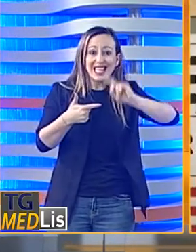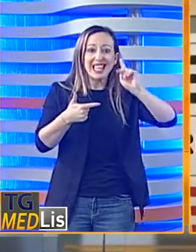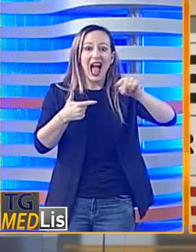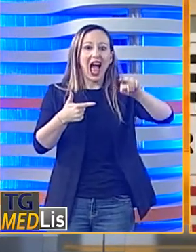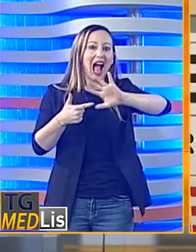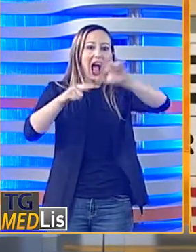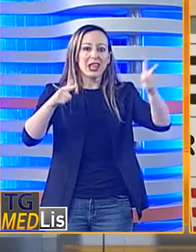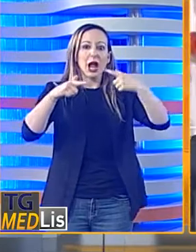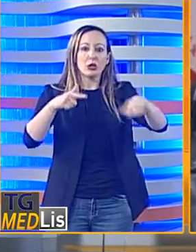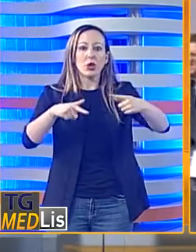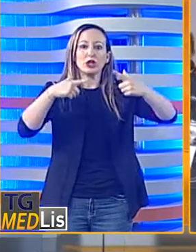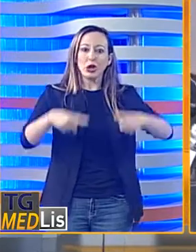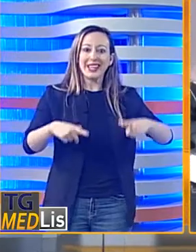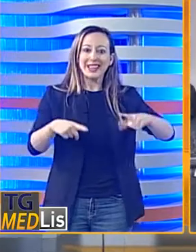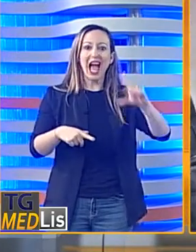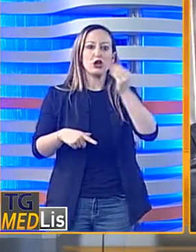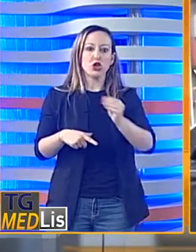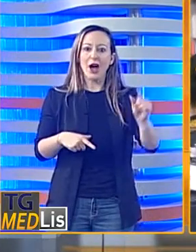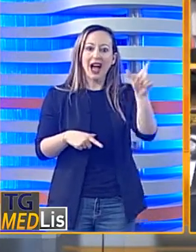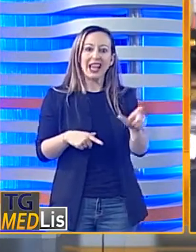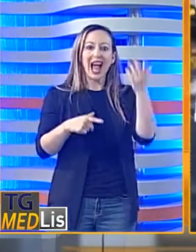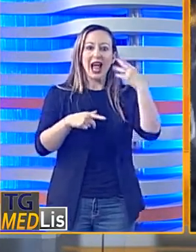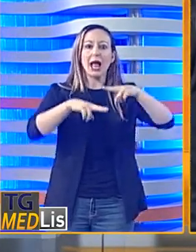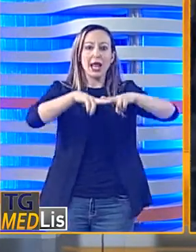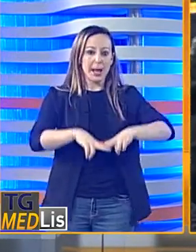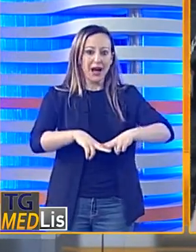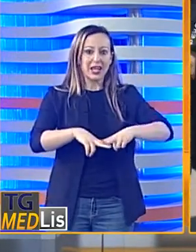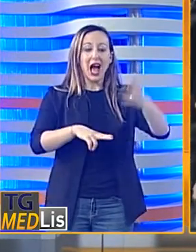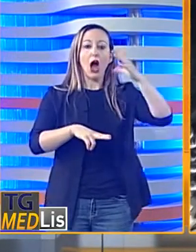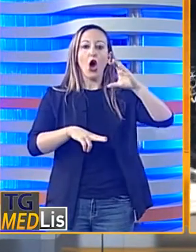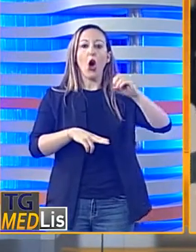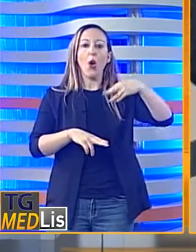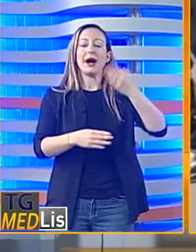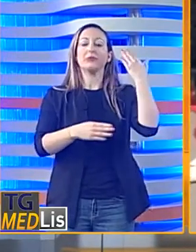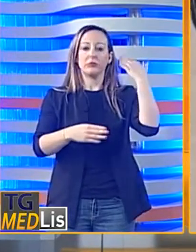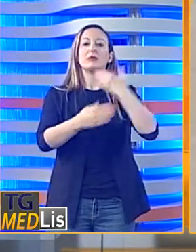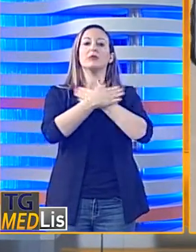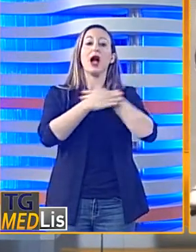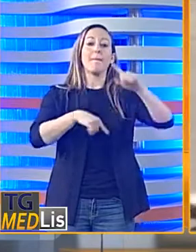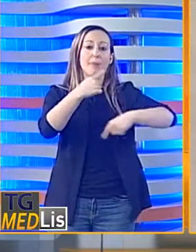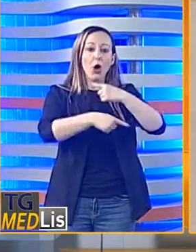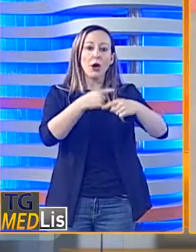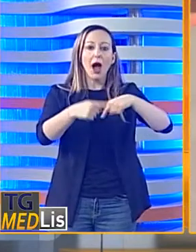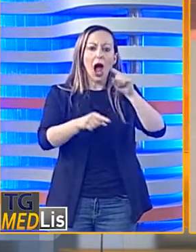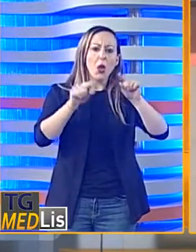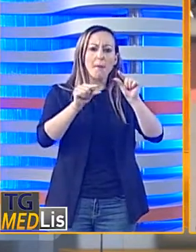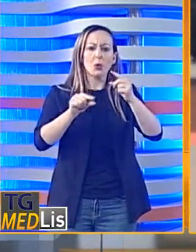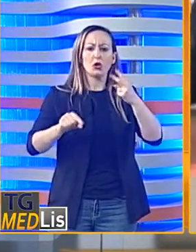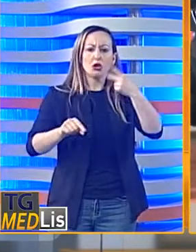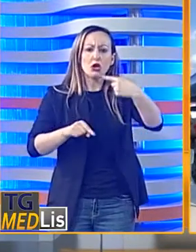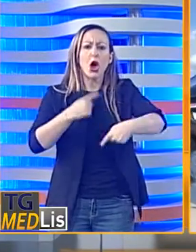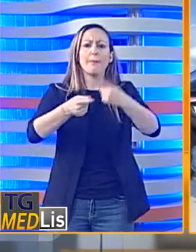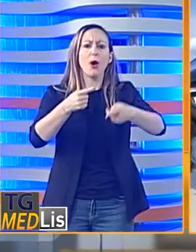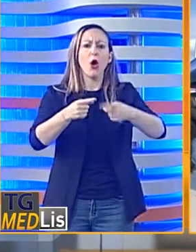risveglio è stato stabilito il suo trasferimento nella struttura a Messina.